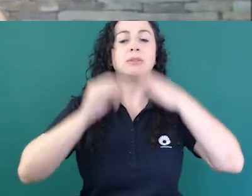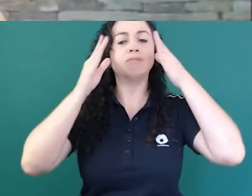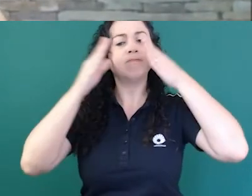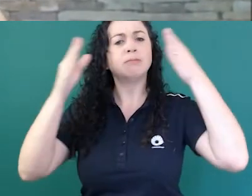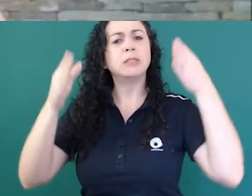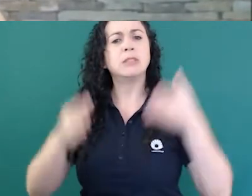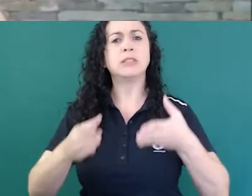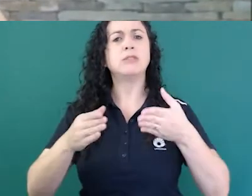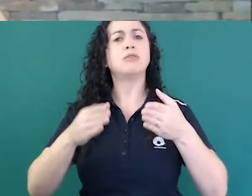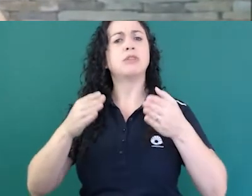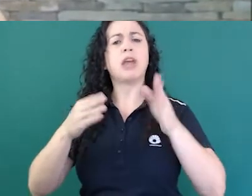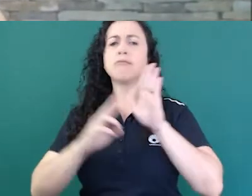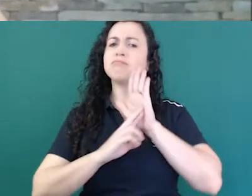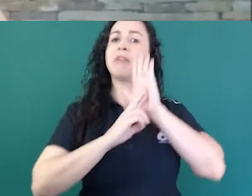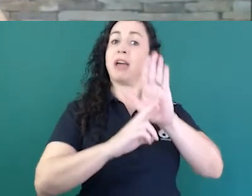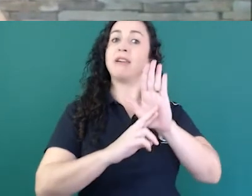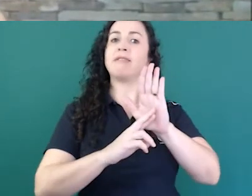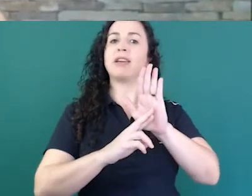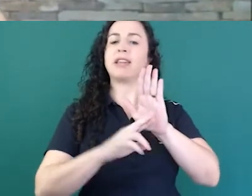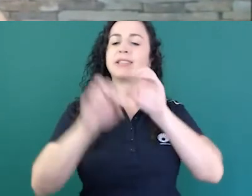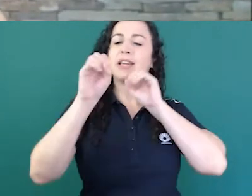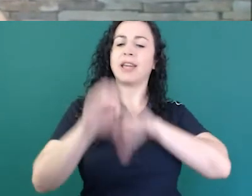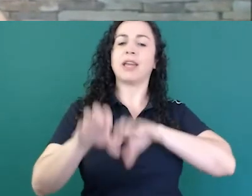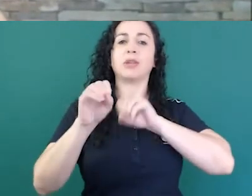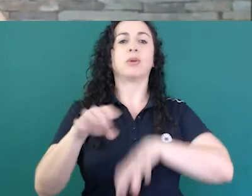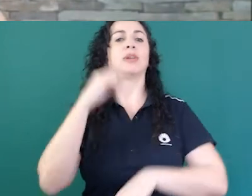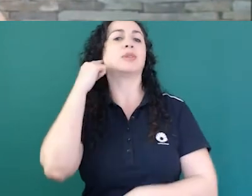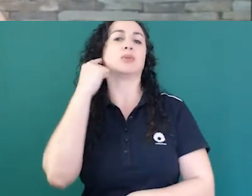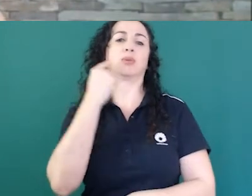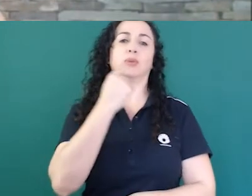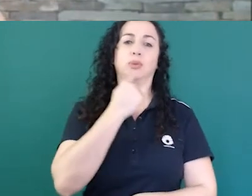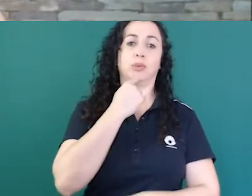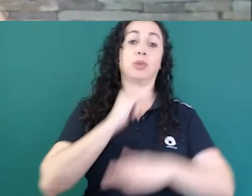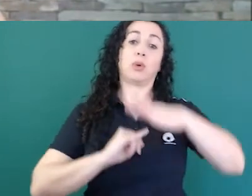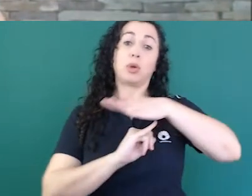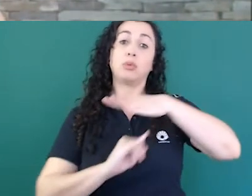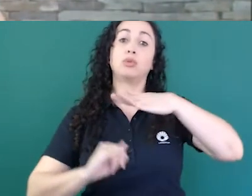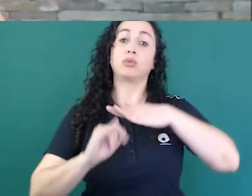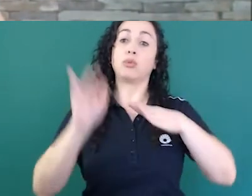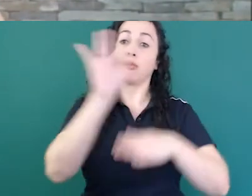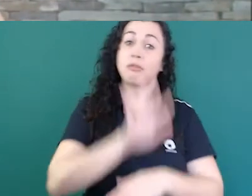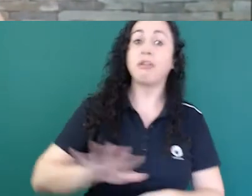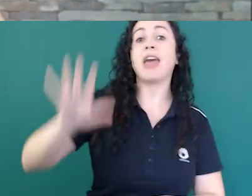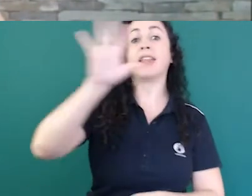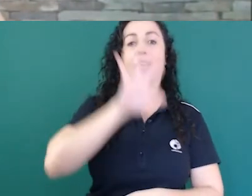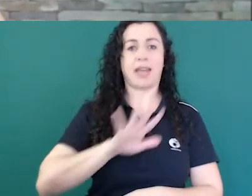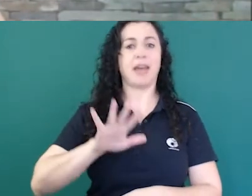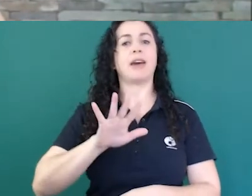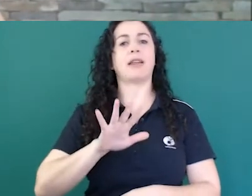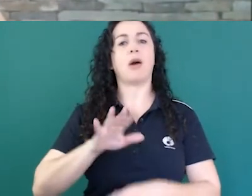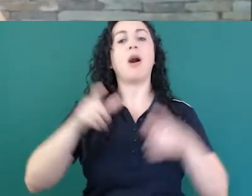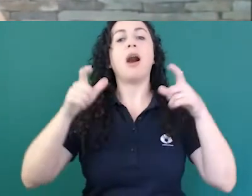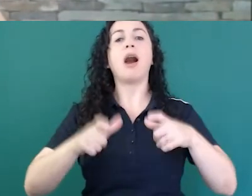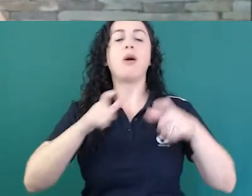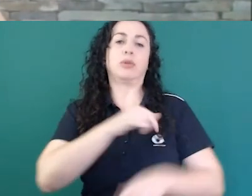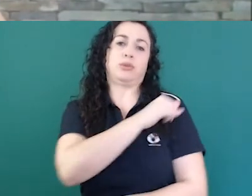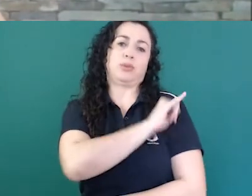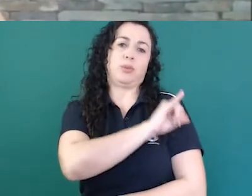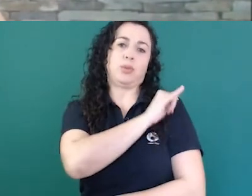de referência no Brasil para a educação de surdos, é um instituto federal, né, então, ele fica no Rio de Janeiro,